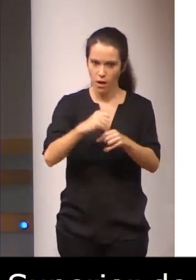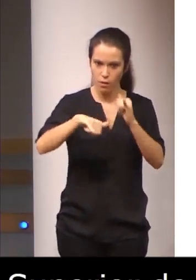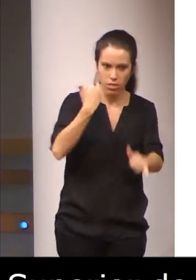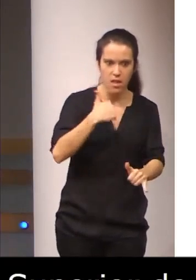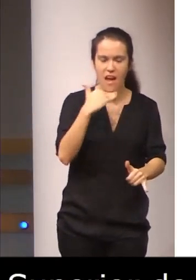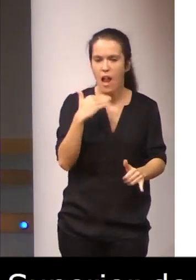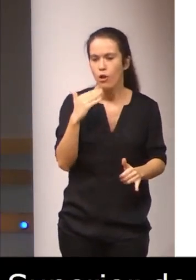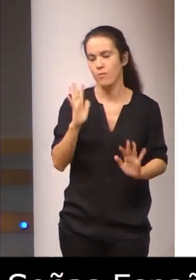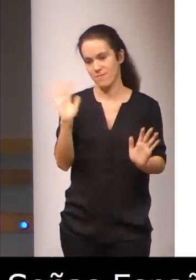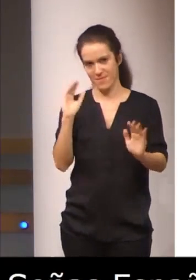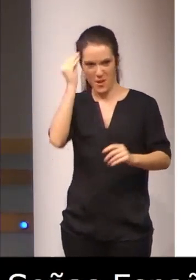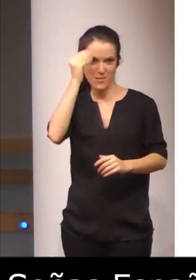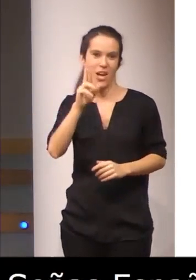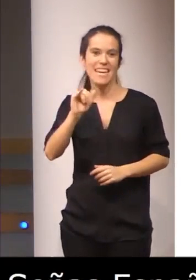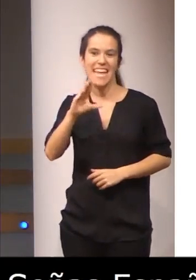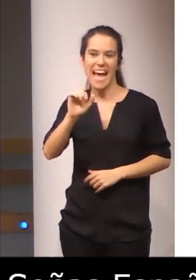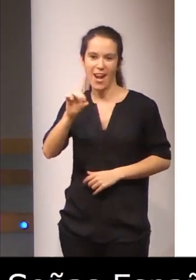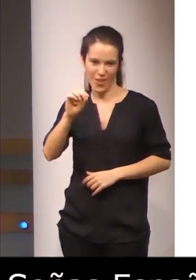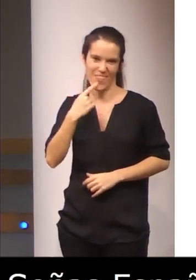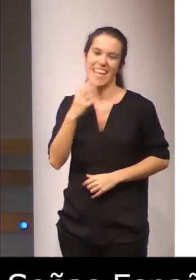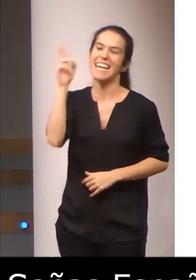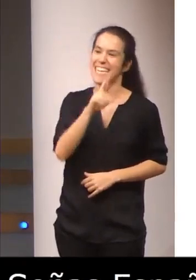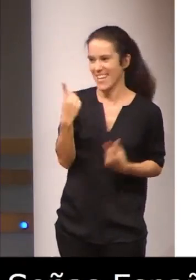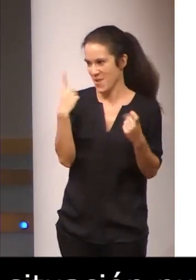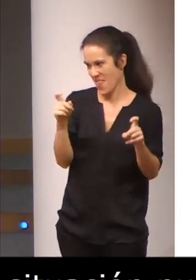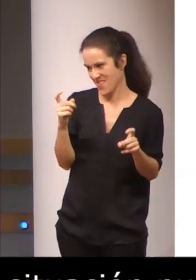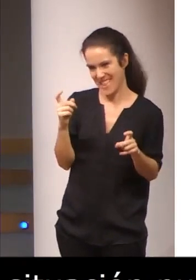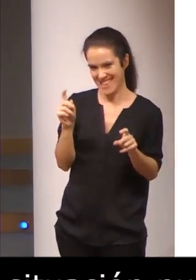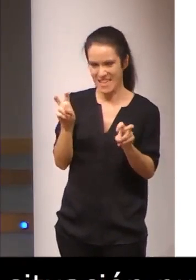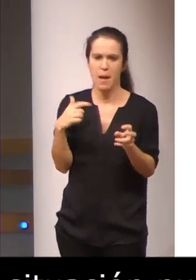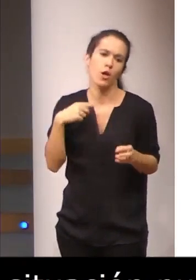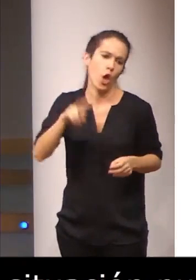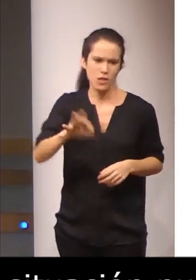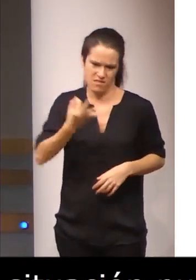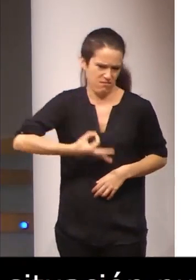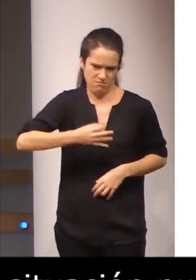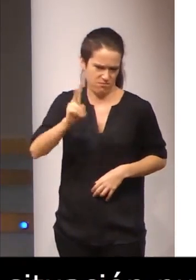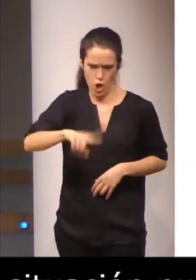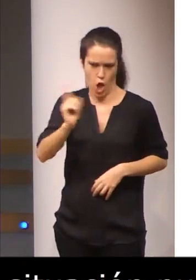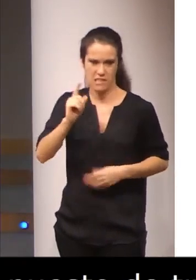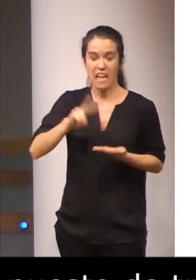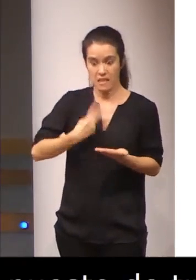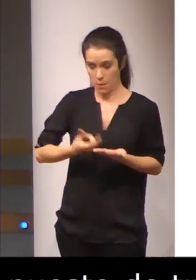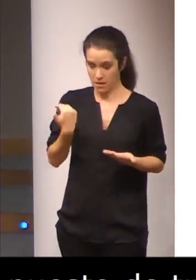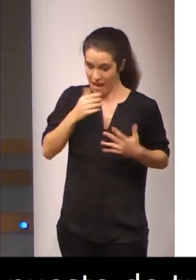Afortunadamente, Ricardo, y creo que no hace falta repetirlo, no hace falta insistir en el tema, no es así. Los intérpretes, evidentemente, que ahora tienen su